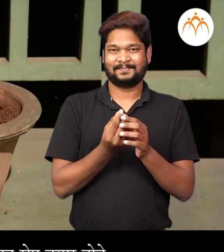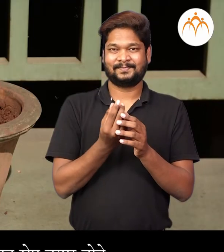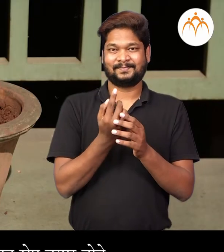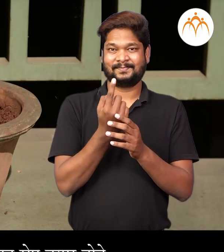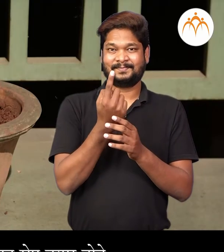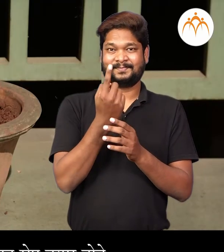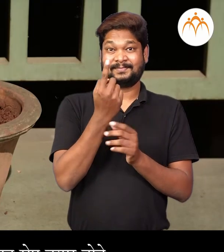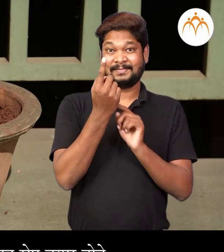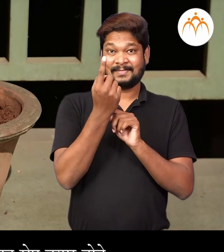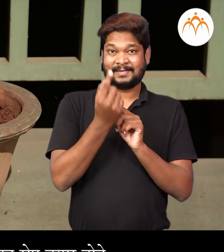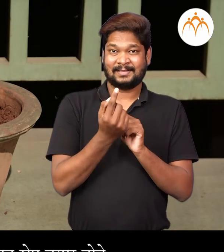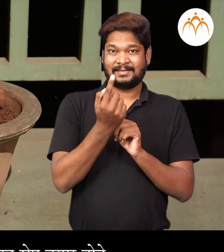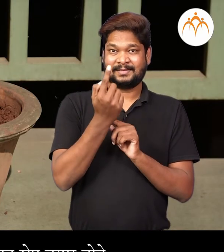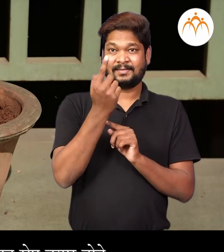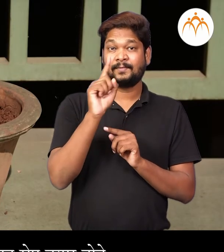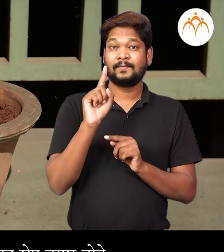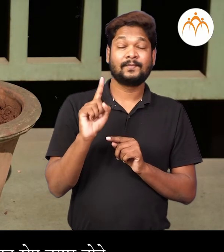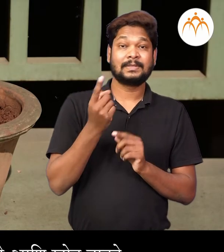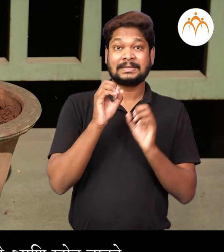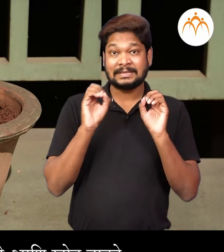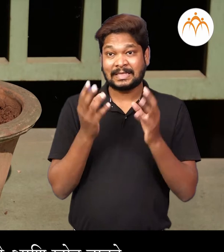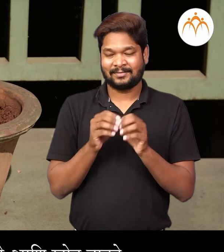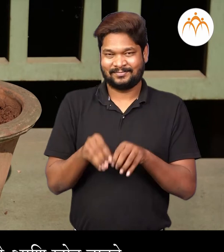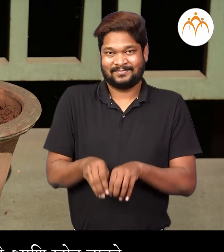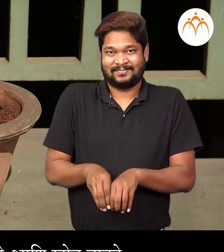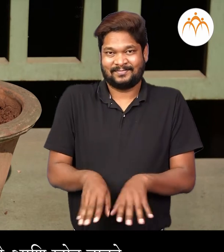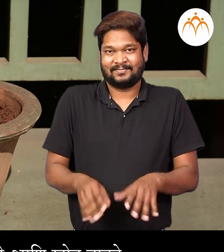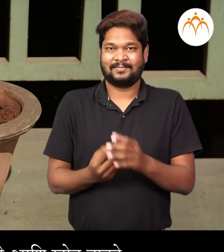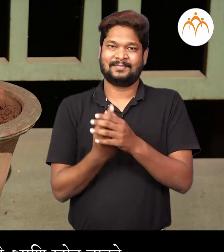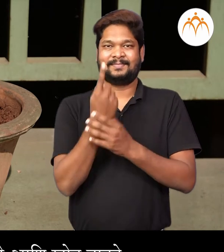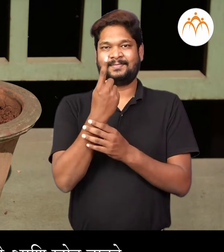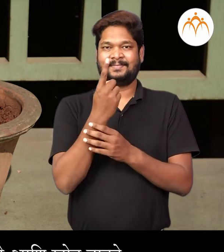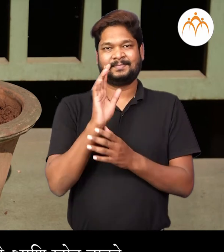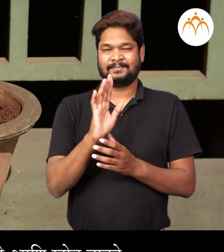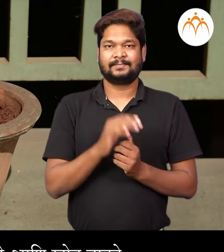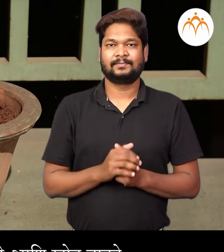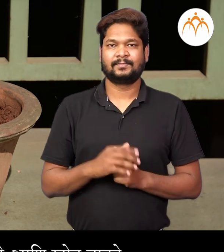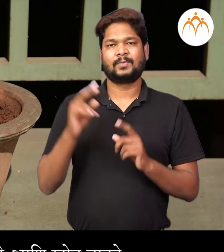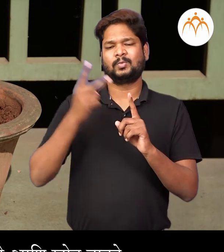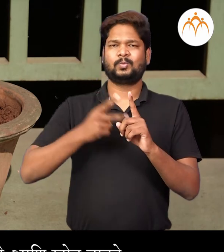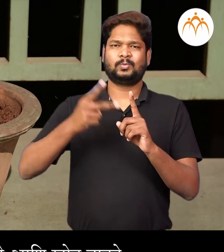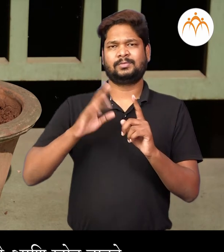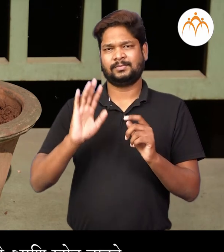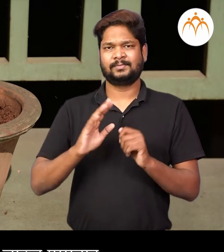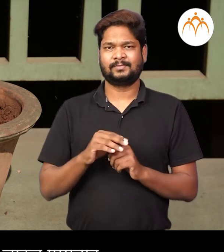बीज रुजून तेंची रोप तयार होते तेवहां सुर्वातिला फक्त मुळे आणी खोड वाडते मुळ